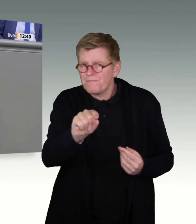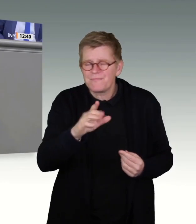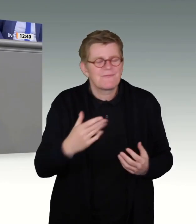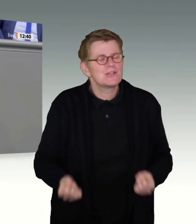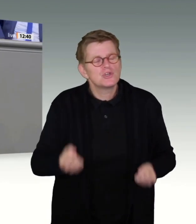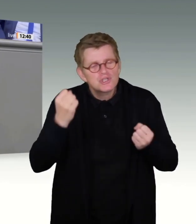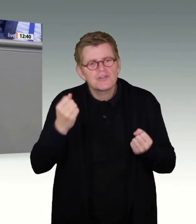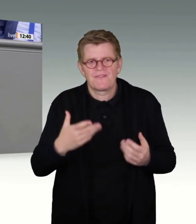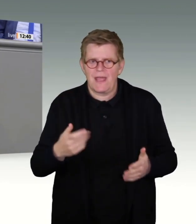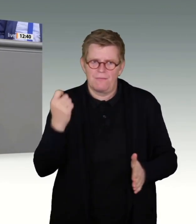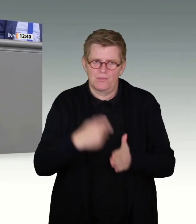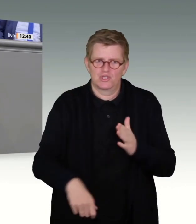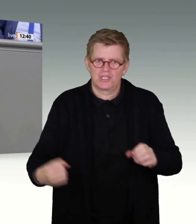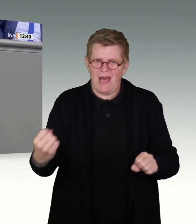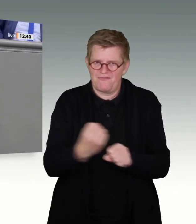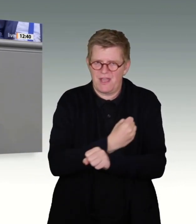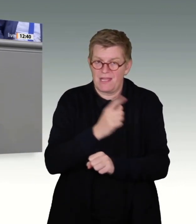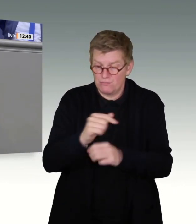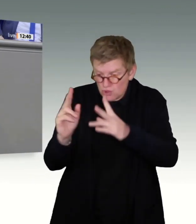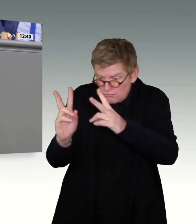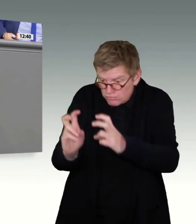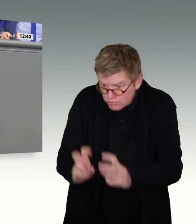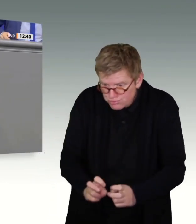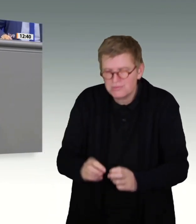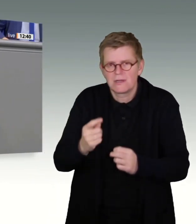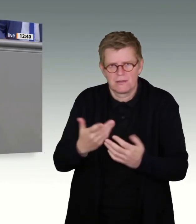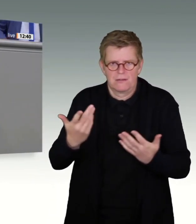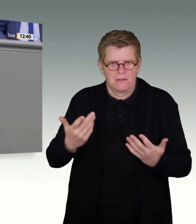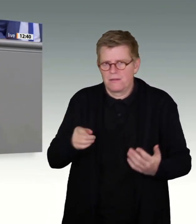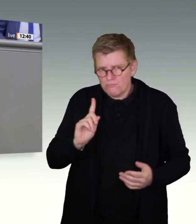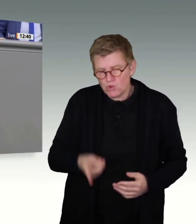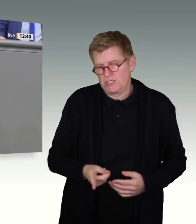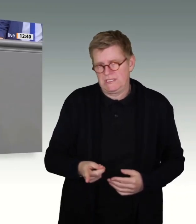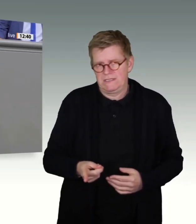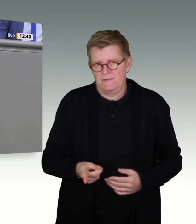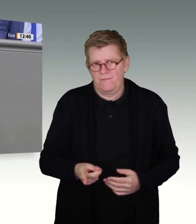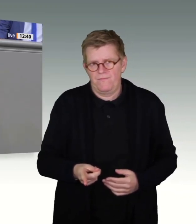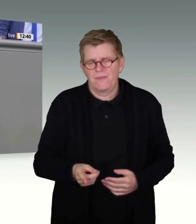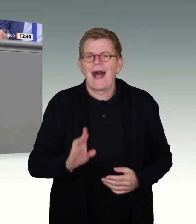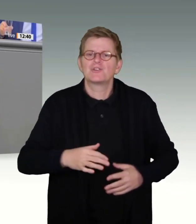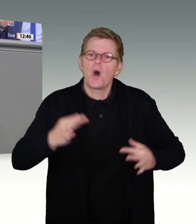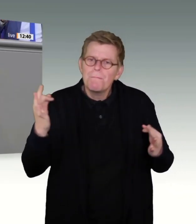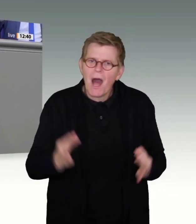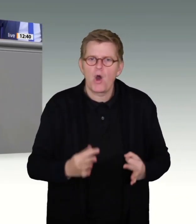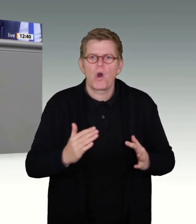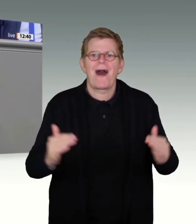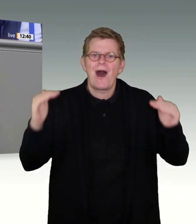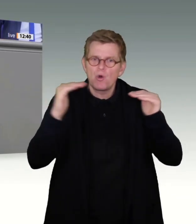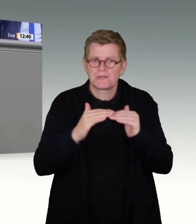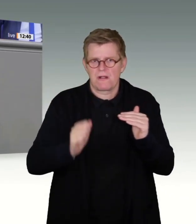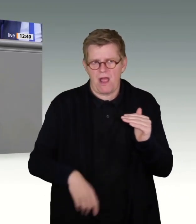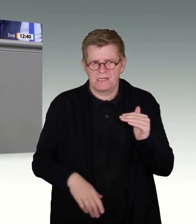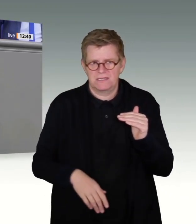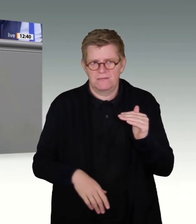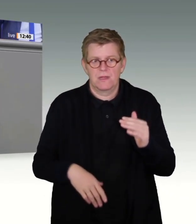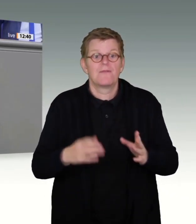Straftaten entsprechend zu gewährleisten. Wir brauchen einen Ausgleich zwischen den